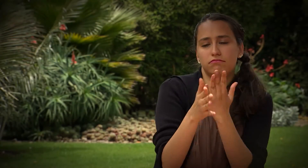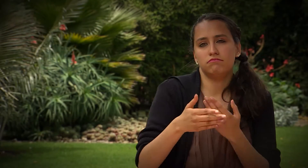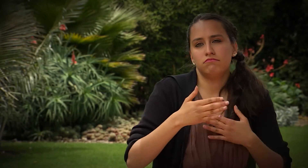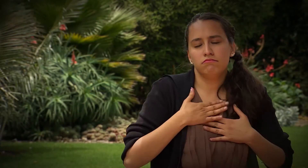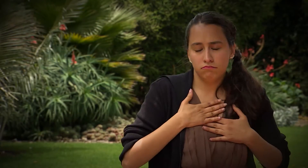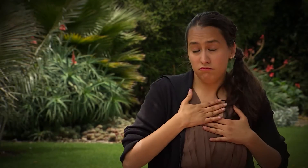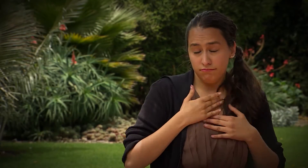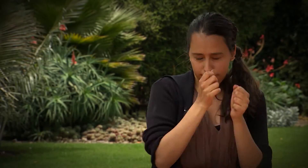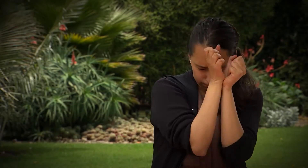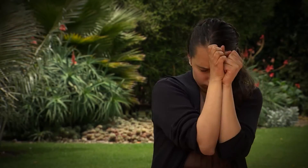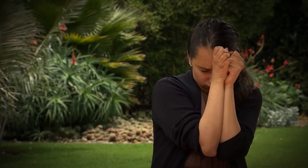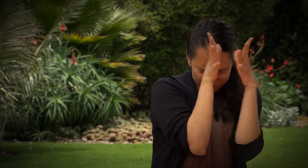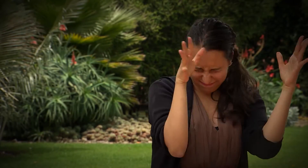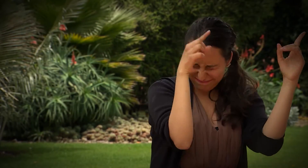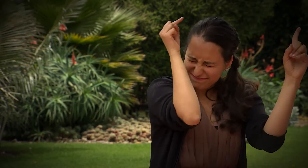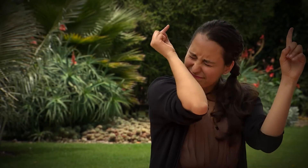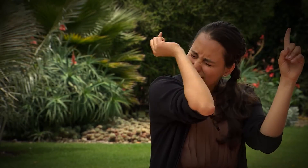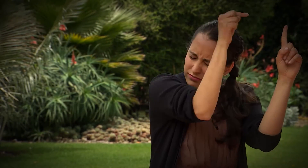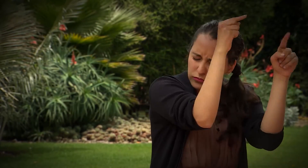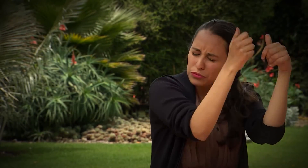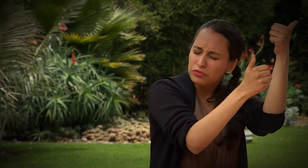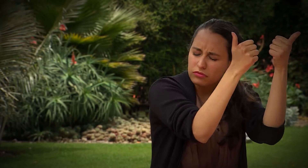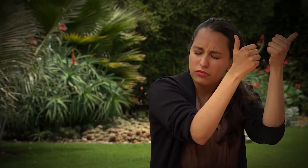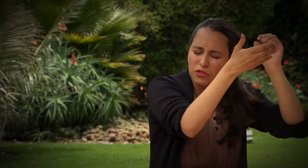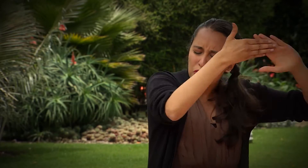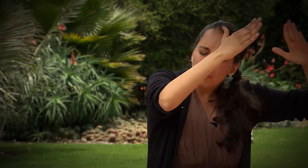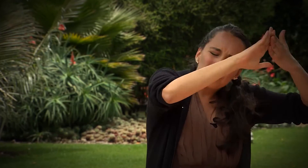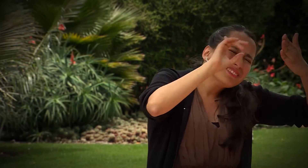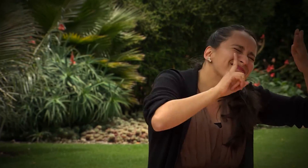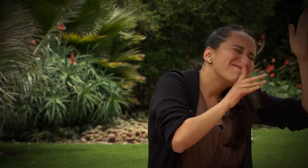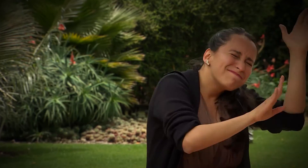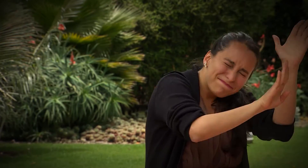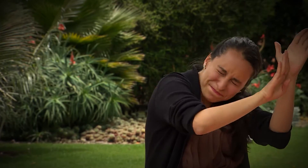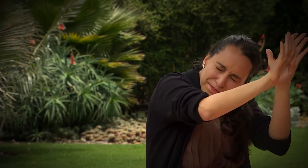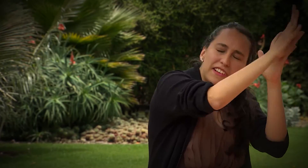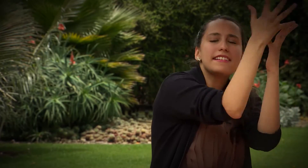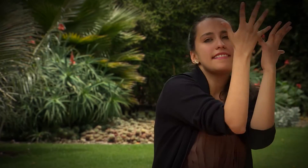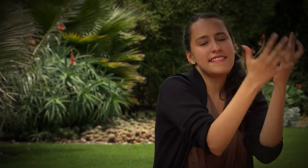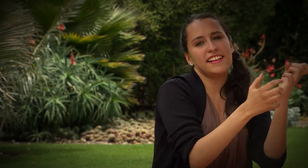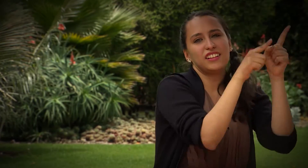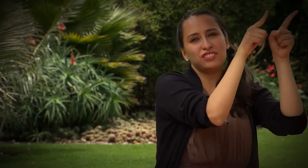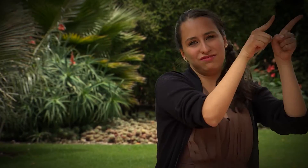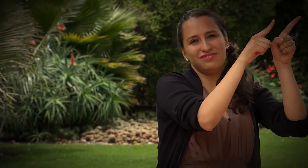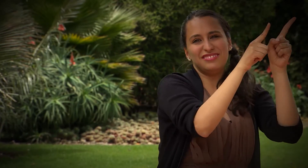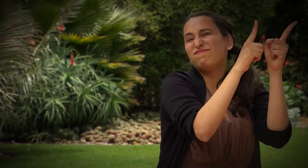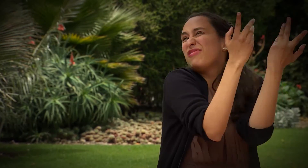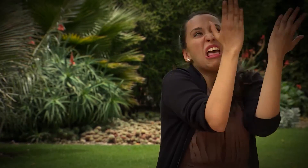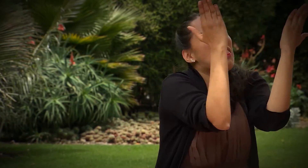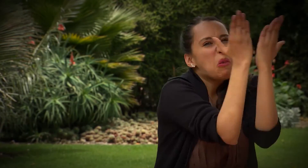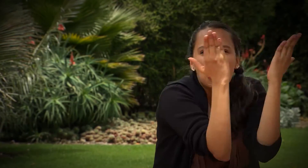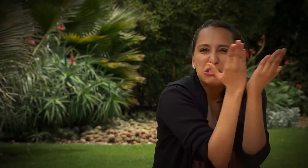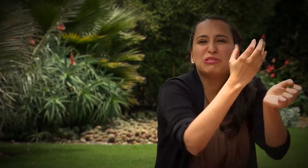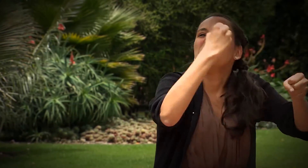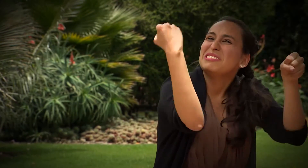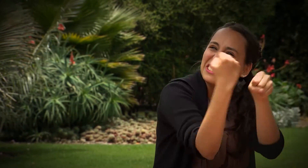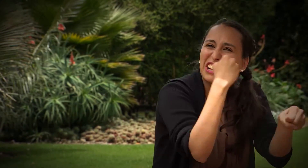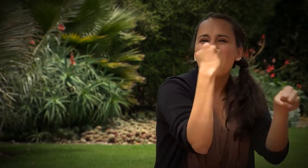y sobre todo mi sueño alcanzar es que la comunidad, comunidad sorda se desarrolle en toda su integralidad, que